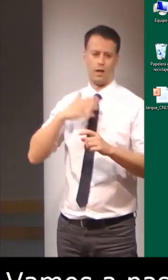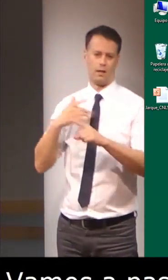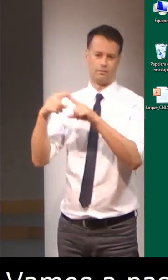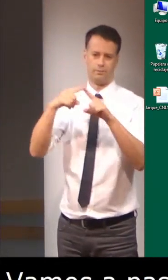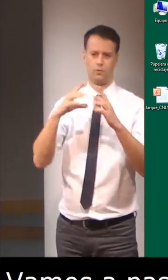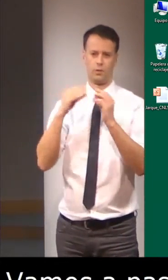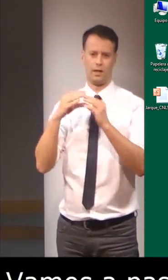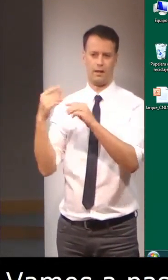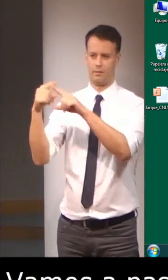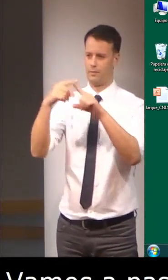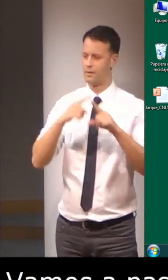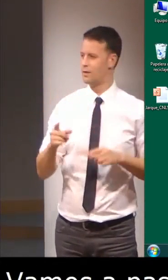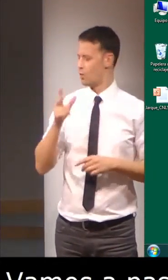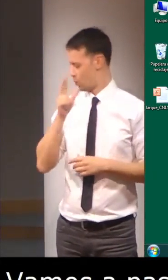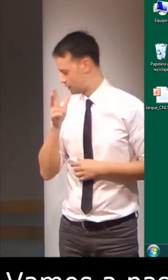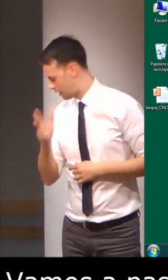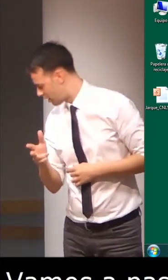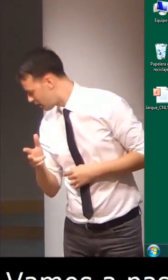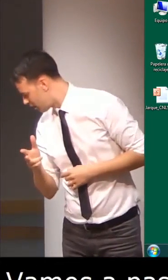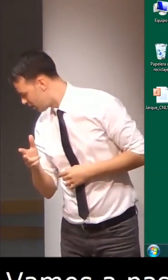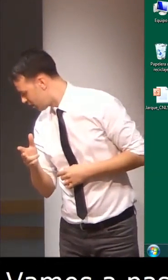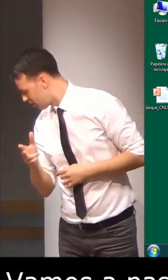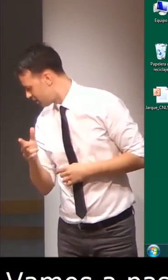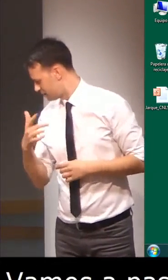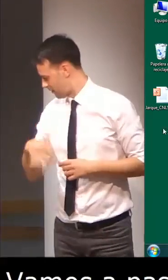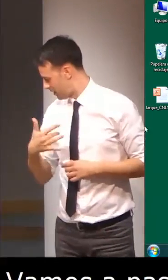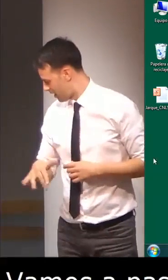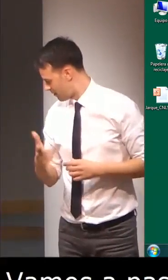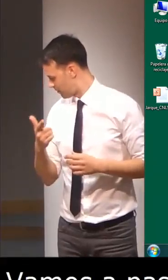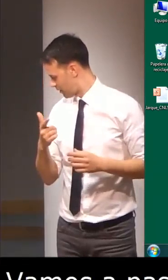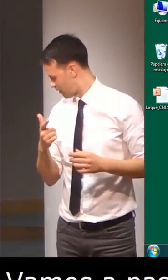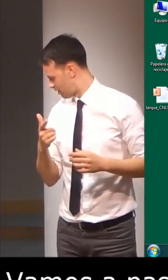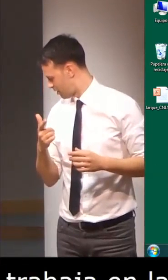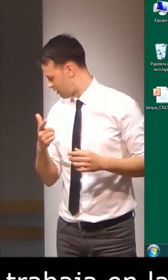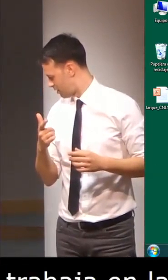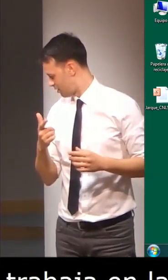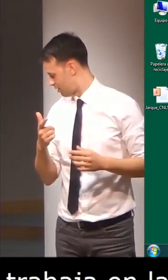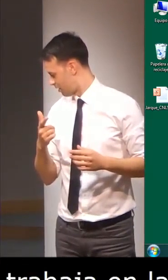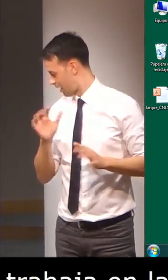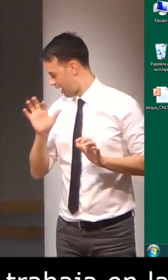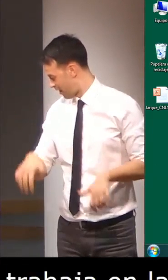y ha sido profesora en diferentes universidades, en Huesca, en Sevilla,